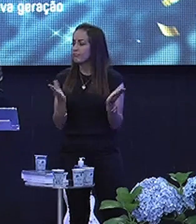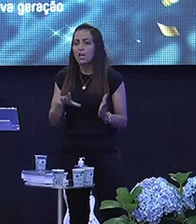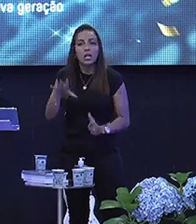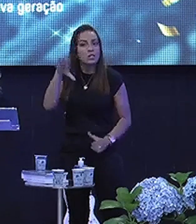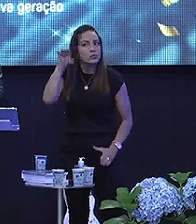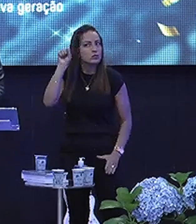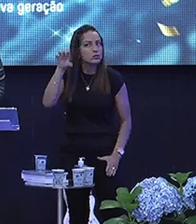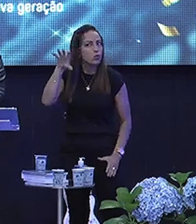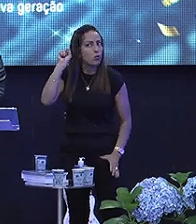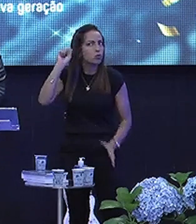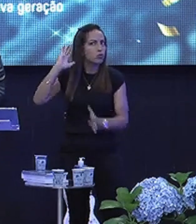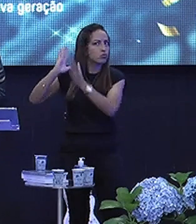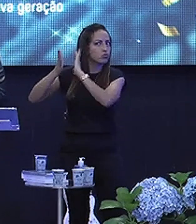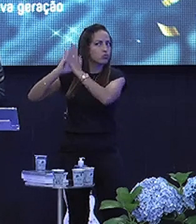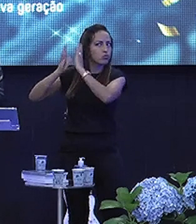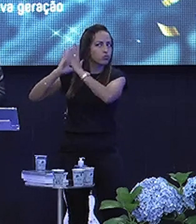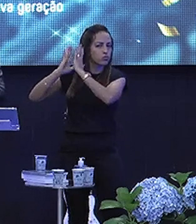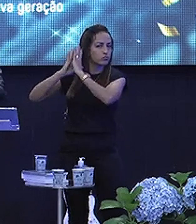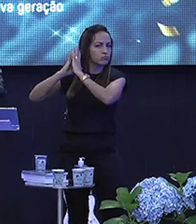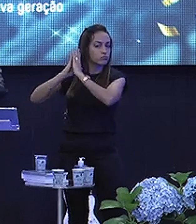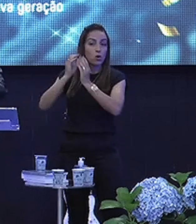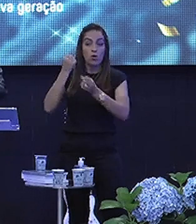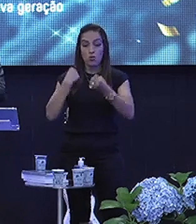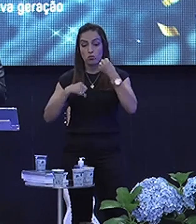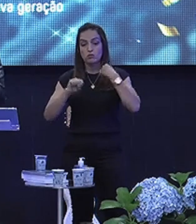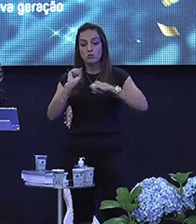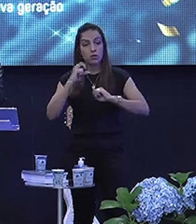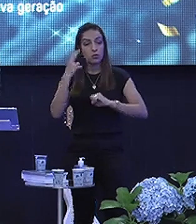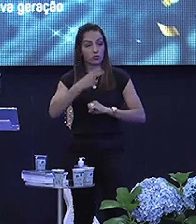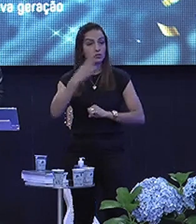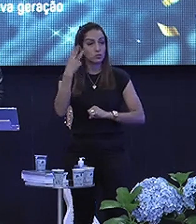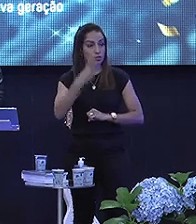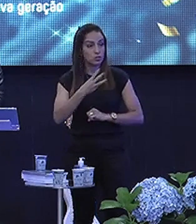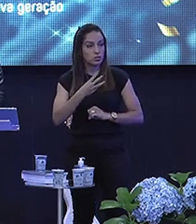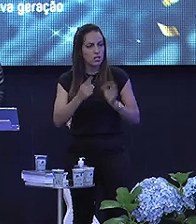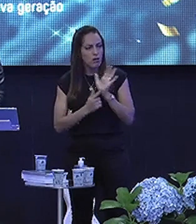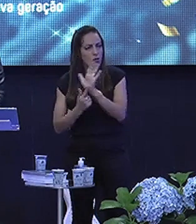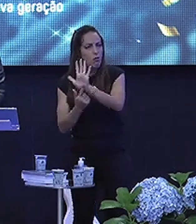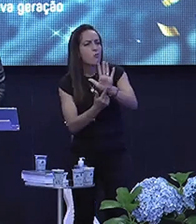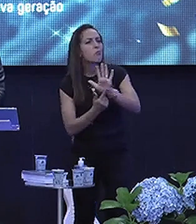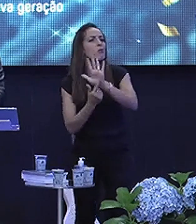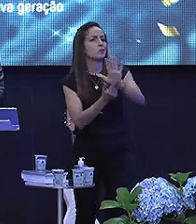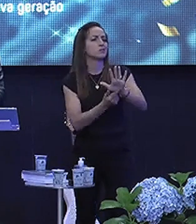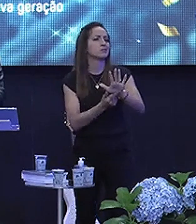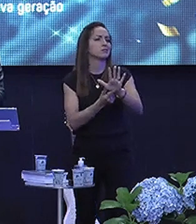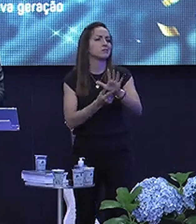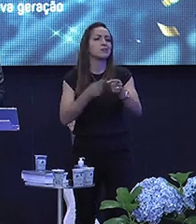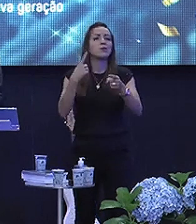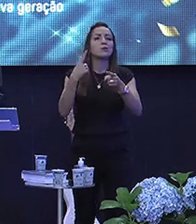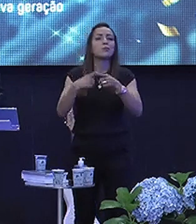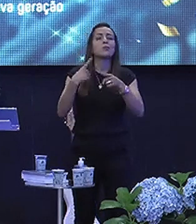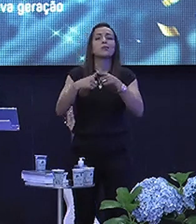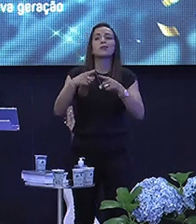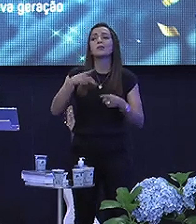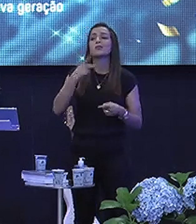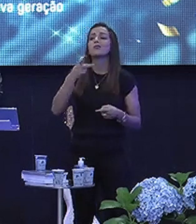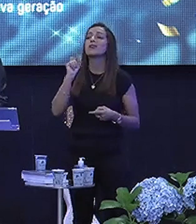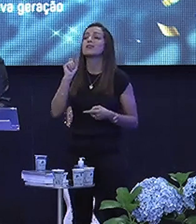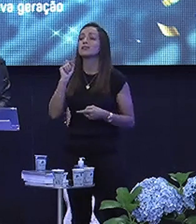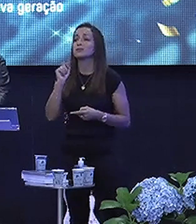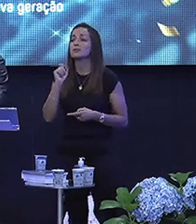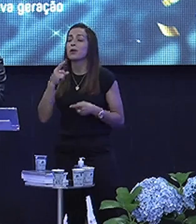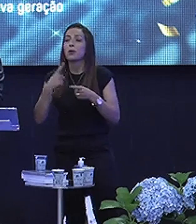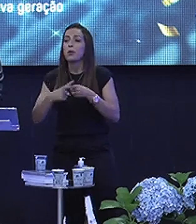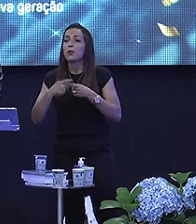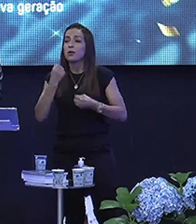Escute O Salmo 23 Mostra Esses processos Por que Que eu estou Falando isso Porque